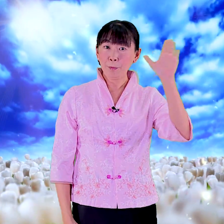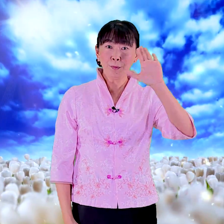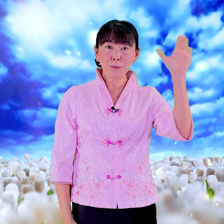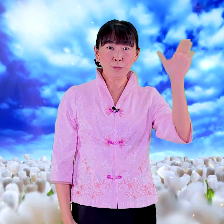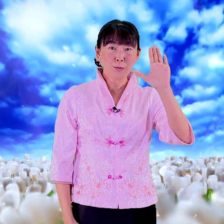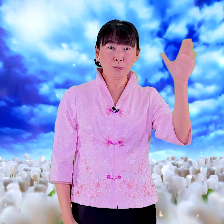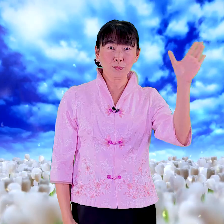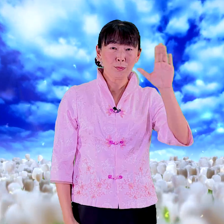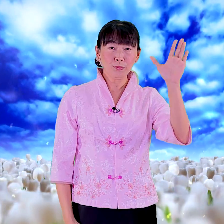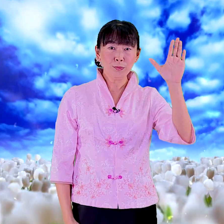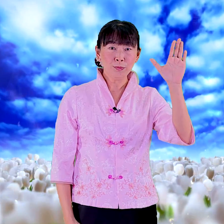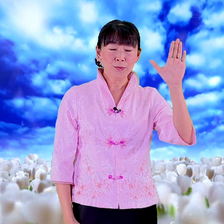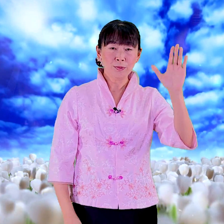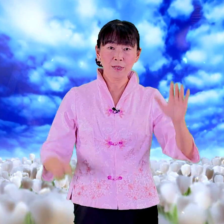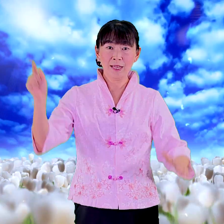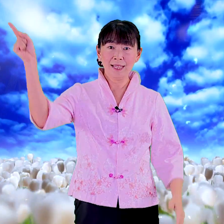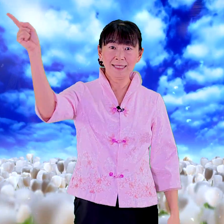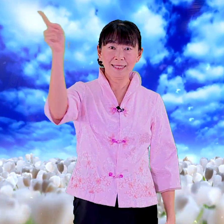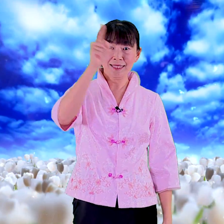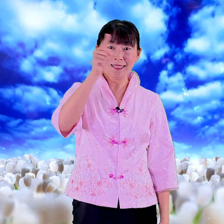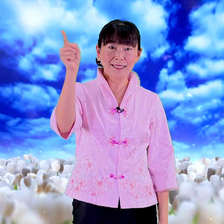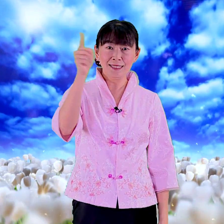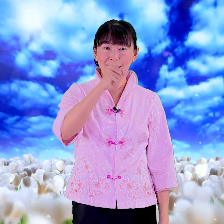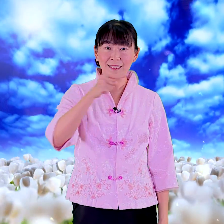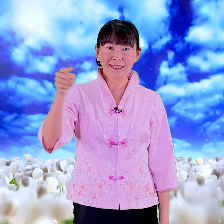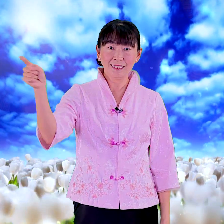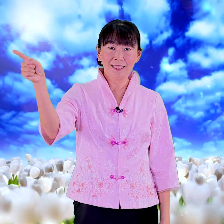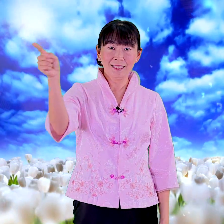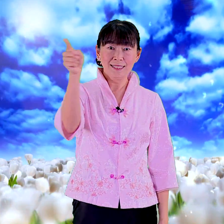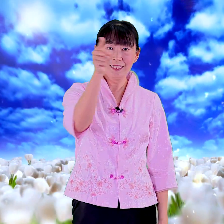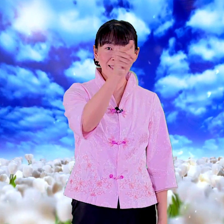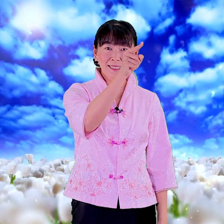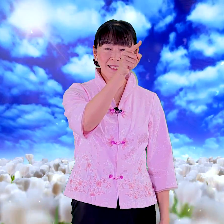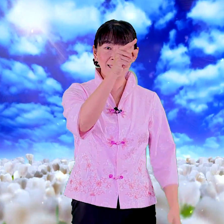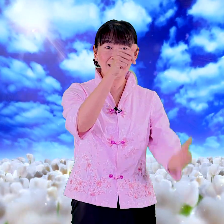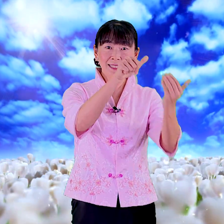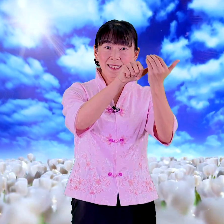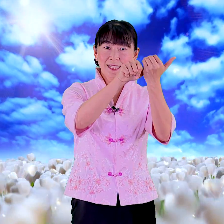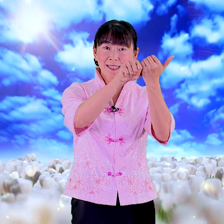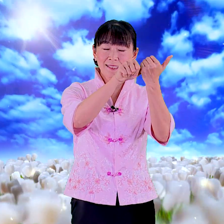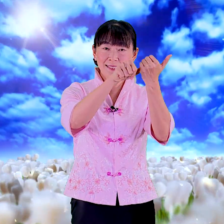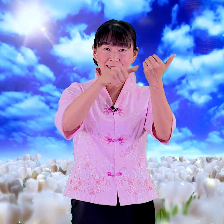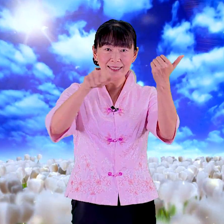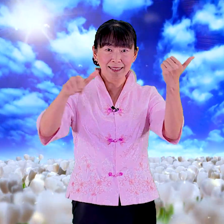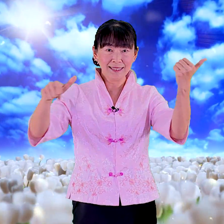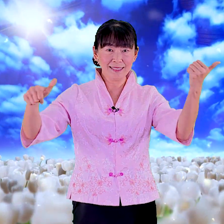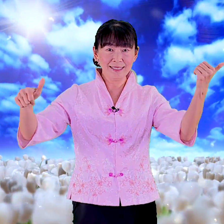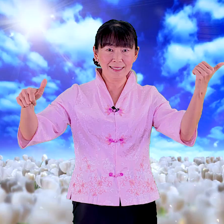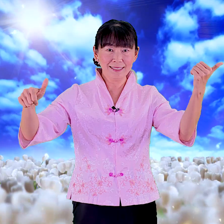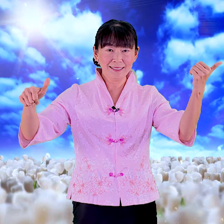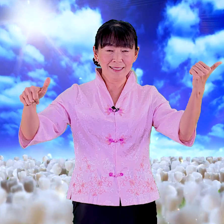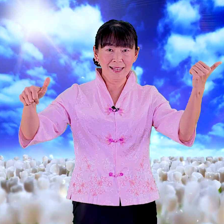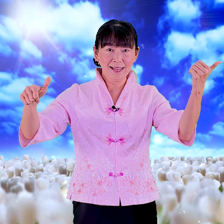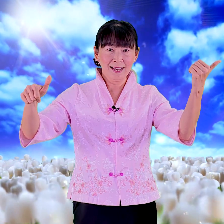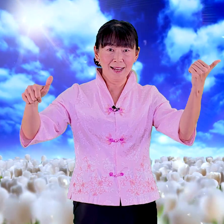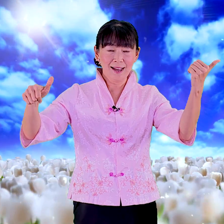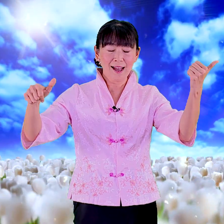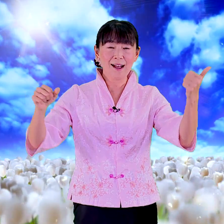不读子其子好